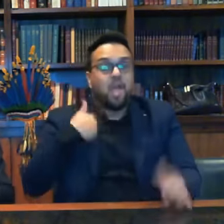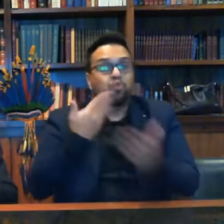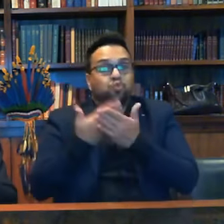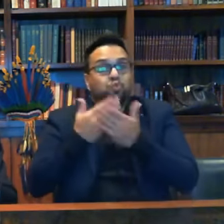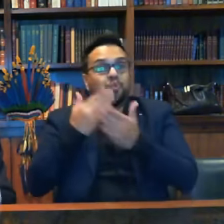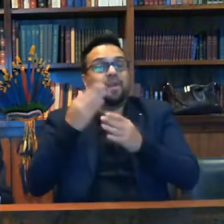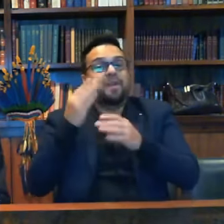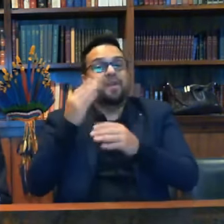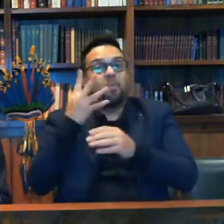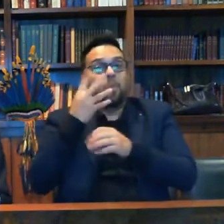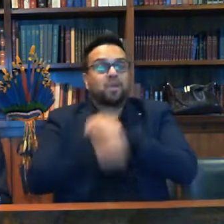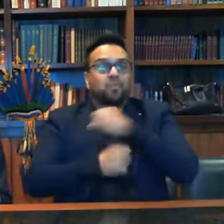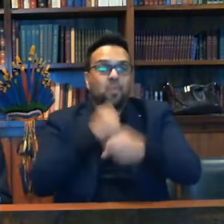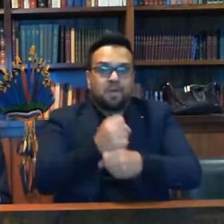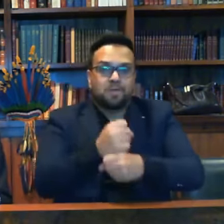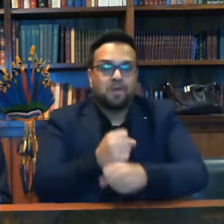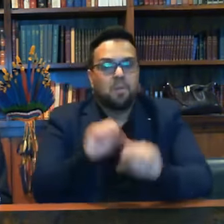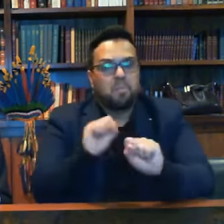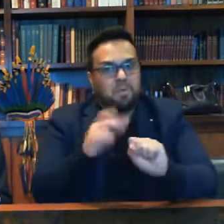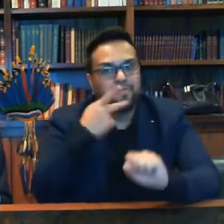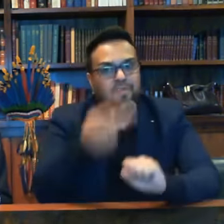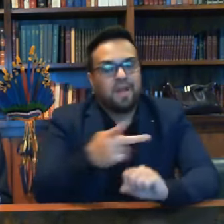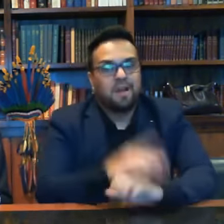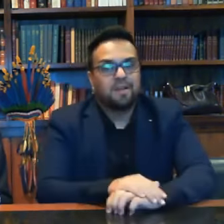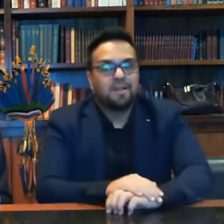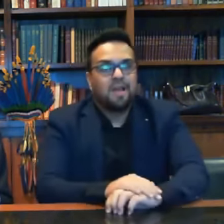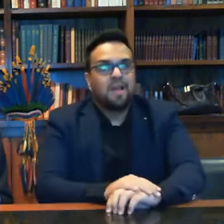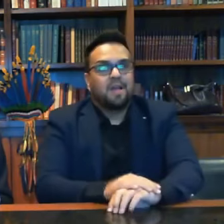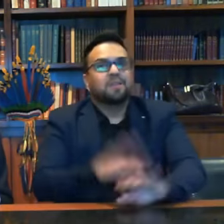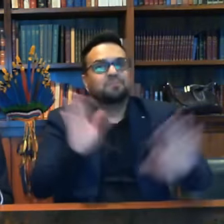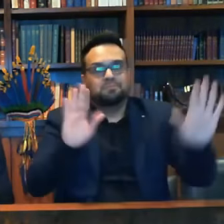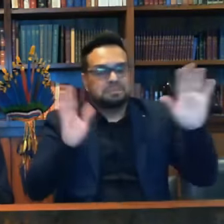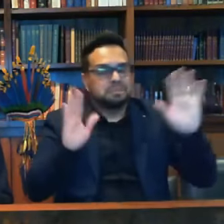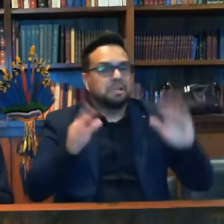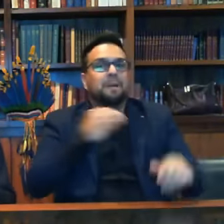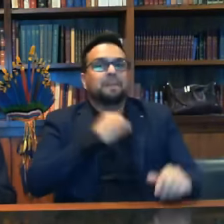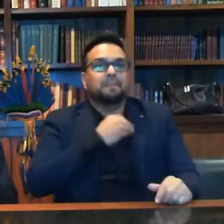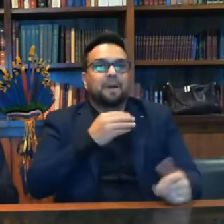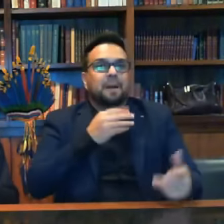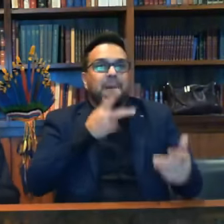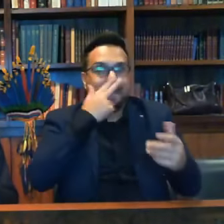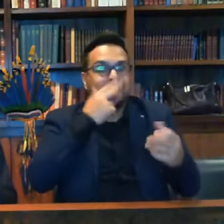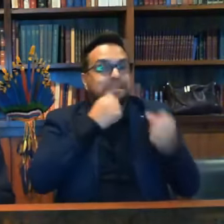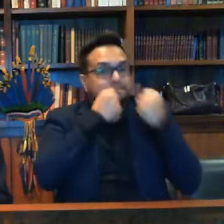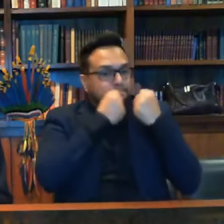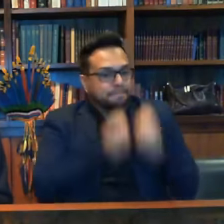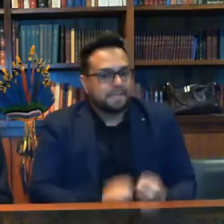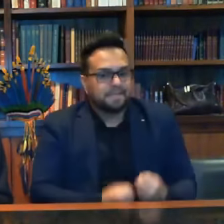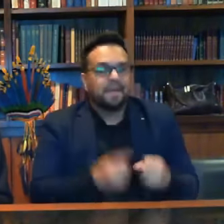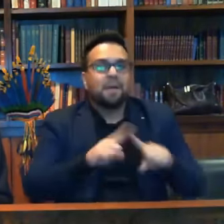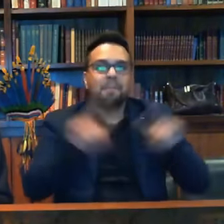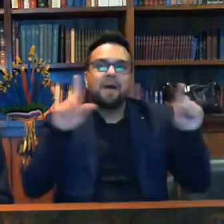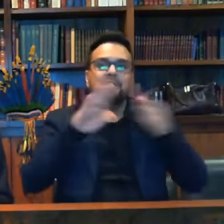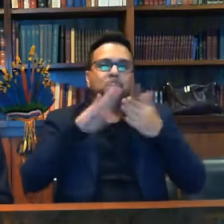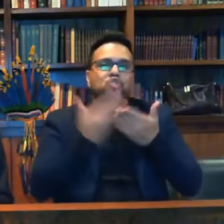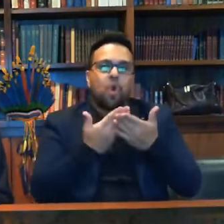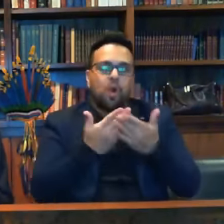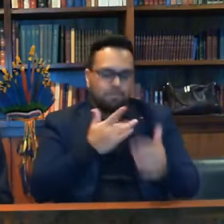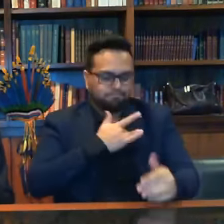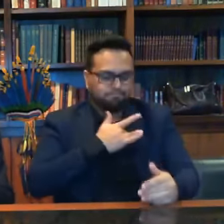eu acho que paguei pecados até que não cometi mas é uma escola que fica no coração da gente